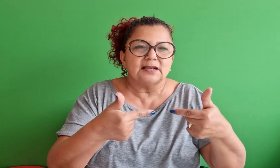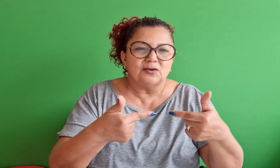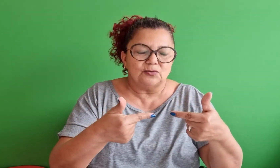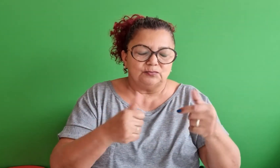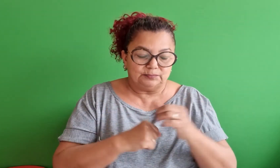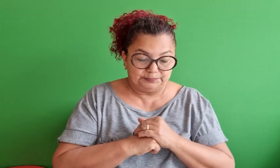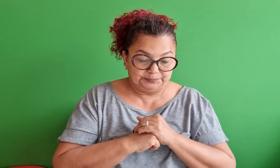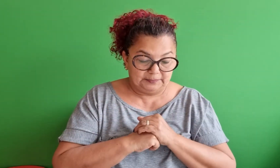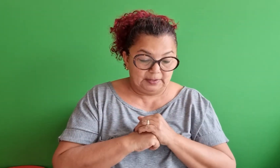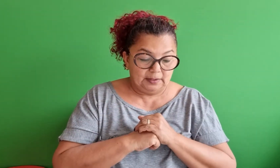ações.